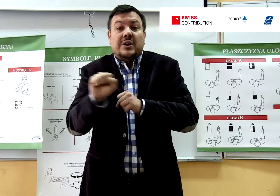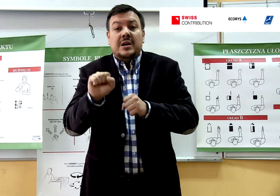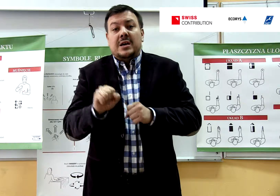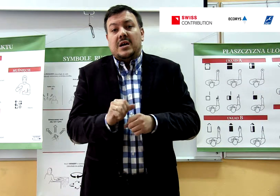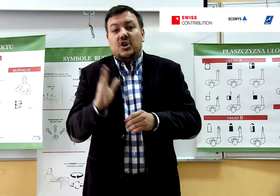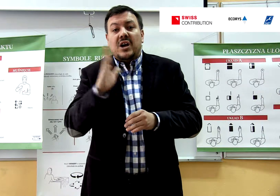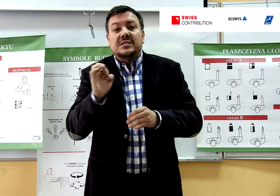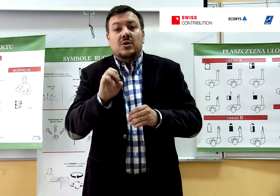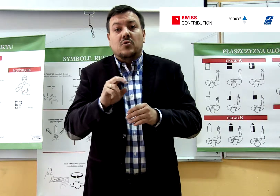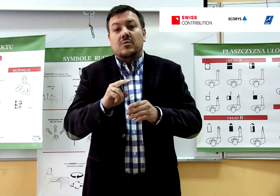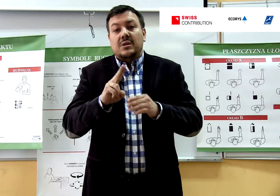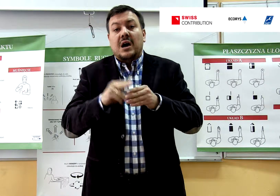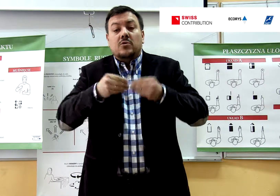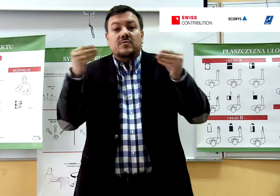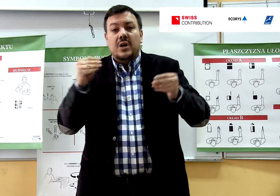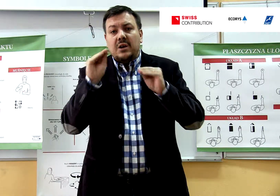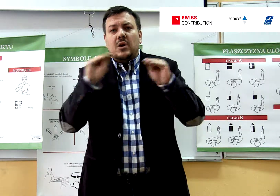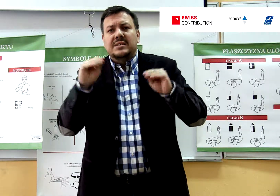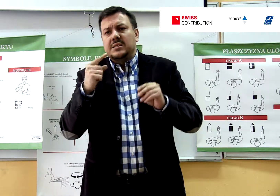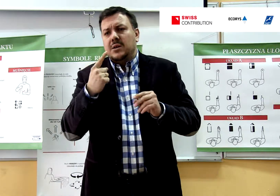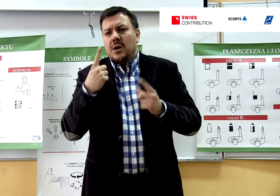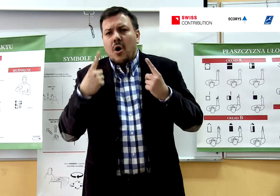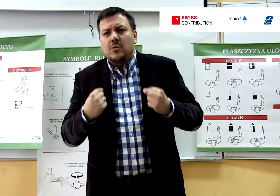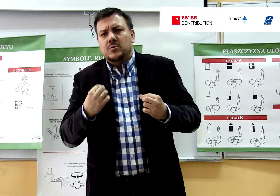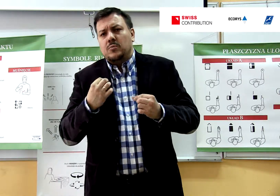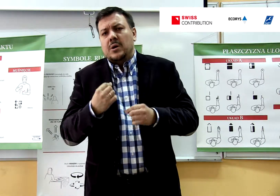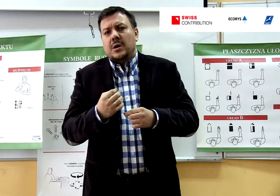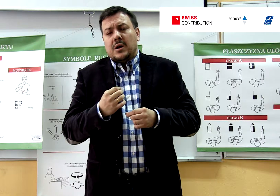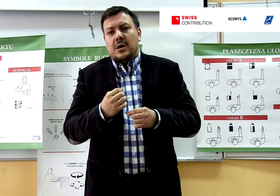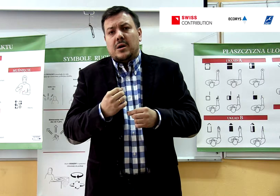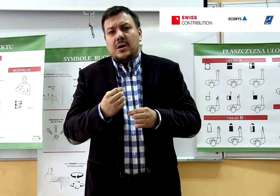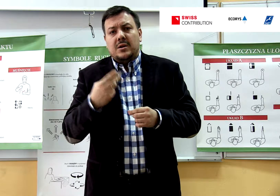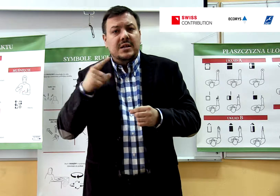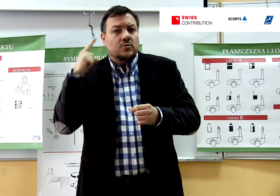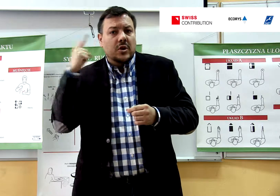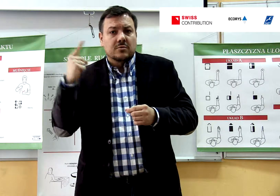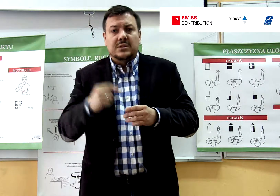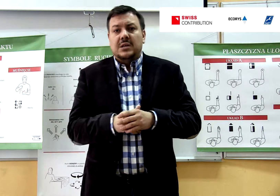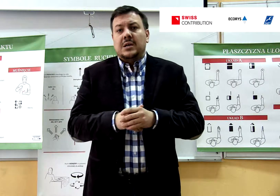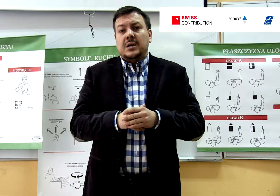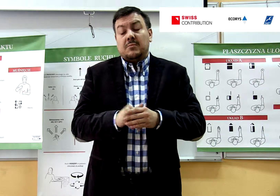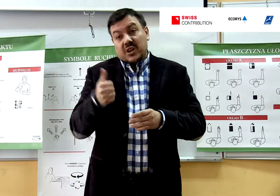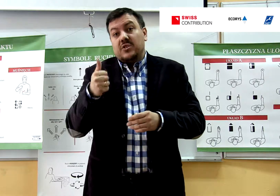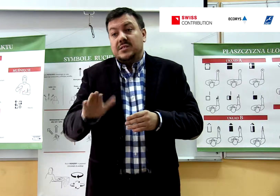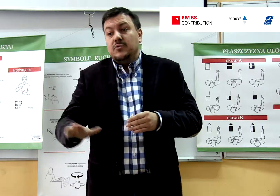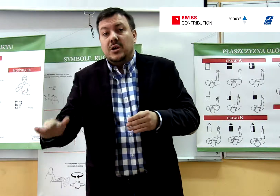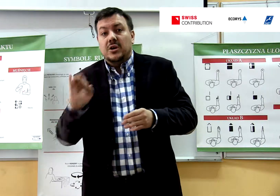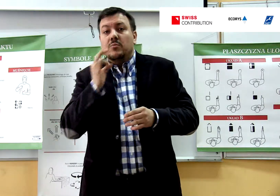szansą na robój edukacji osób niesłyszących, przede wszystkim dzieci i